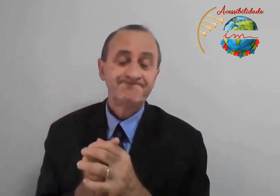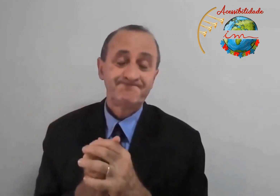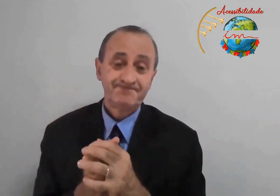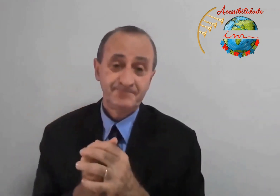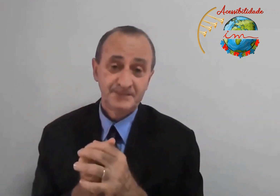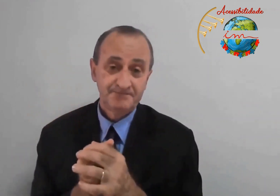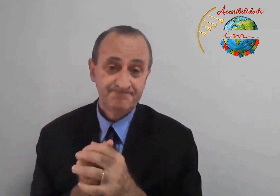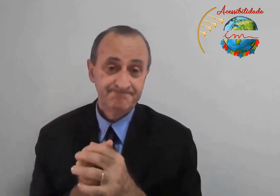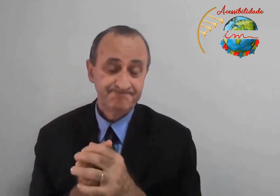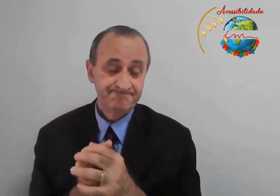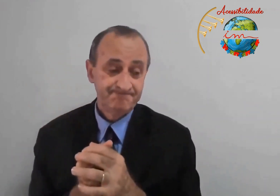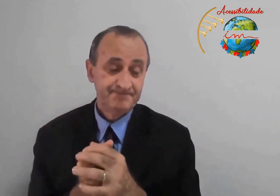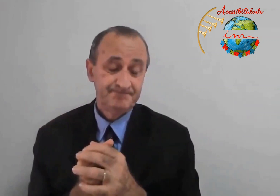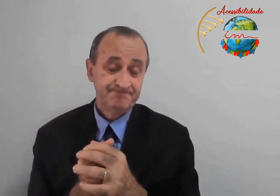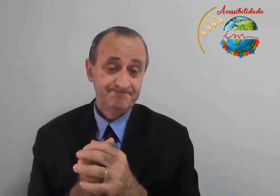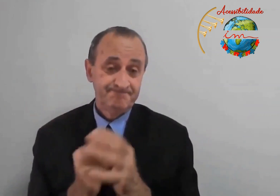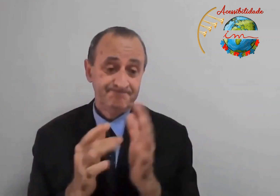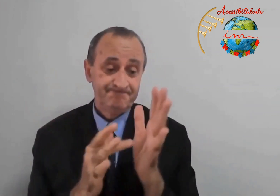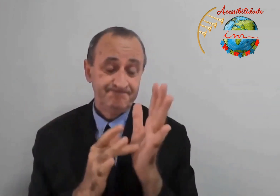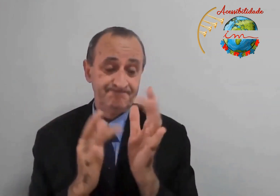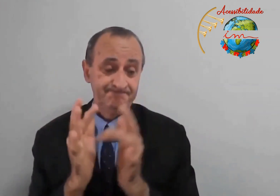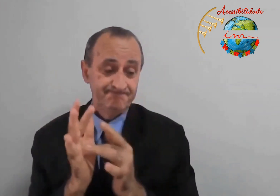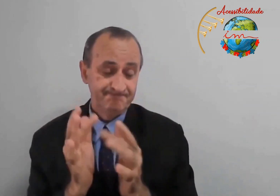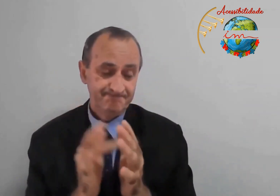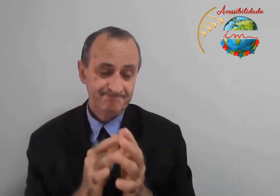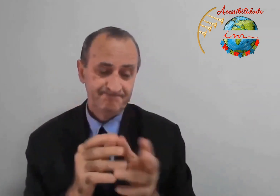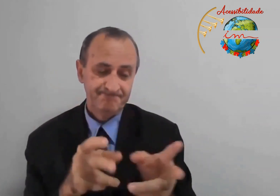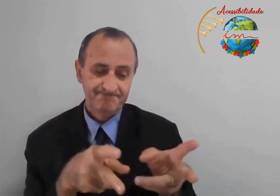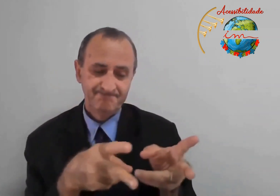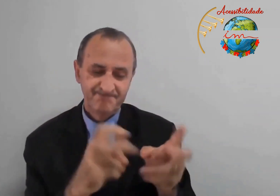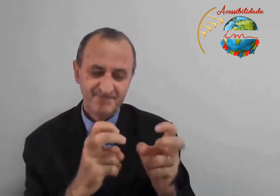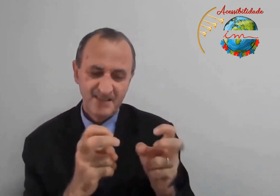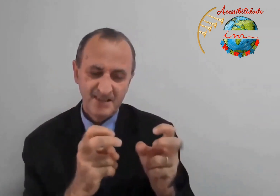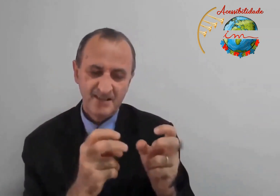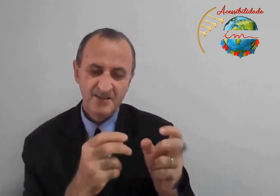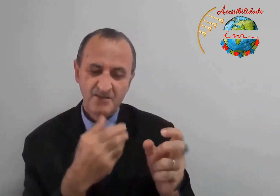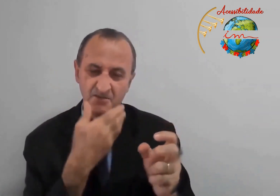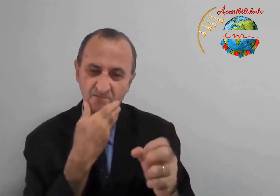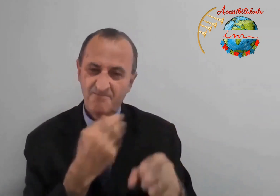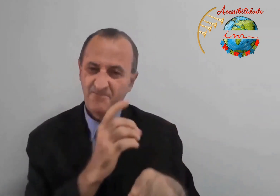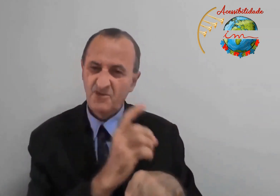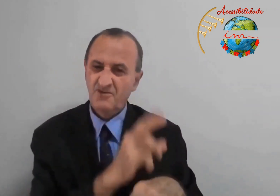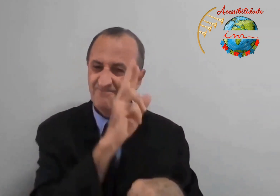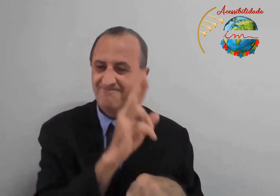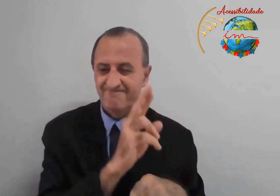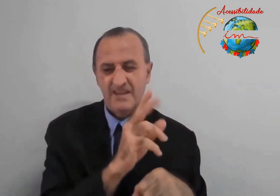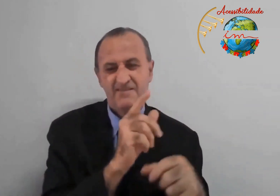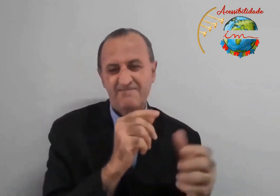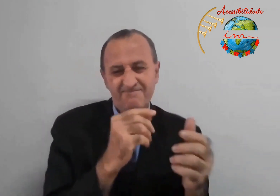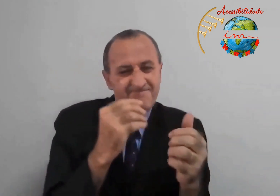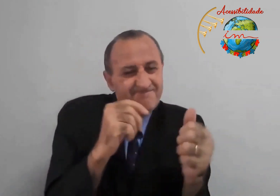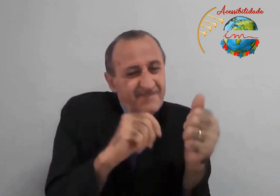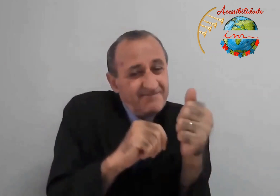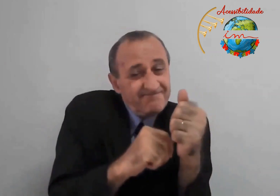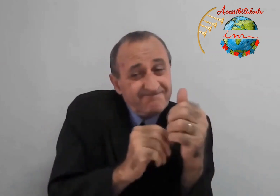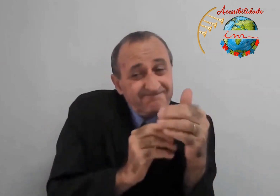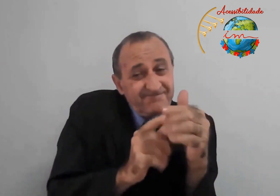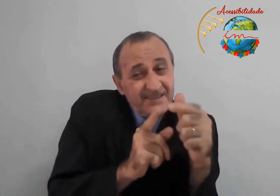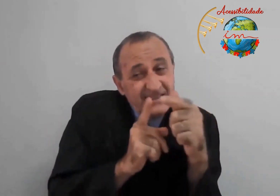O que preciso para isso? Ai, Jesus, que sabia que aquele homem, aquele doutor da